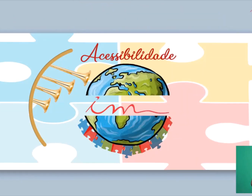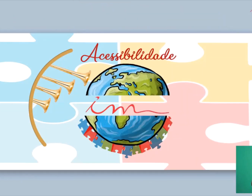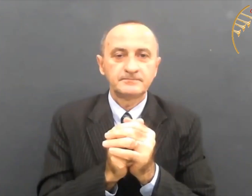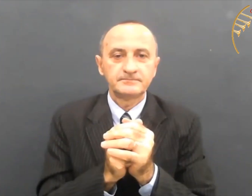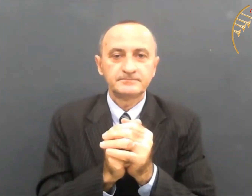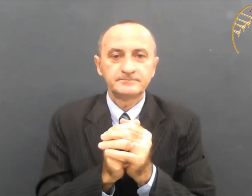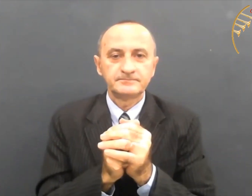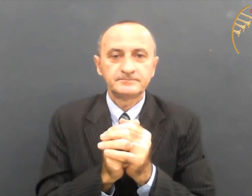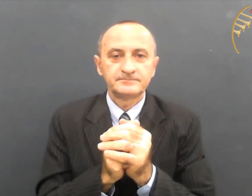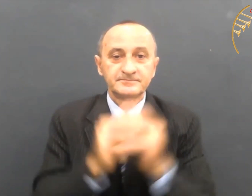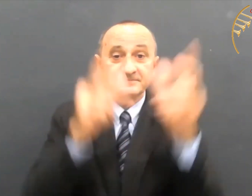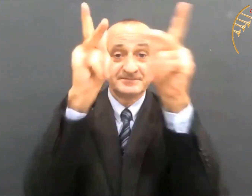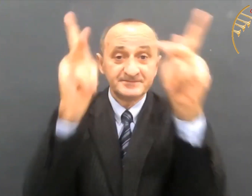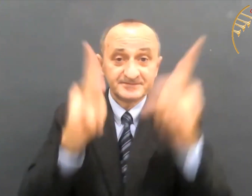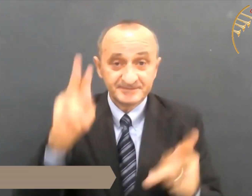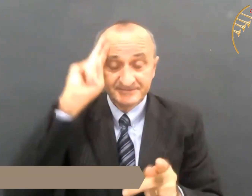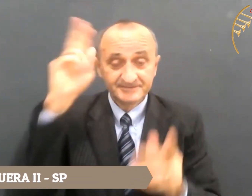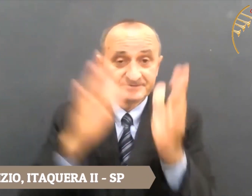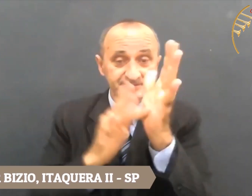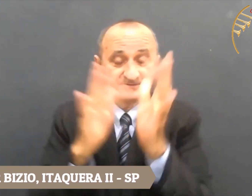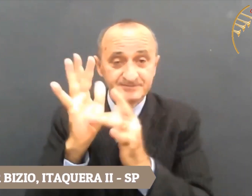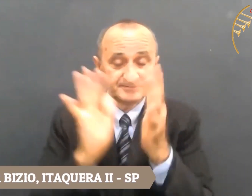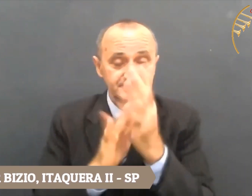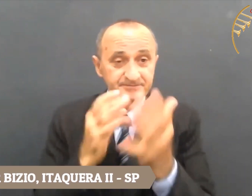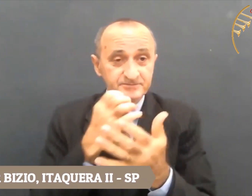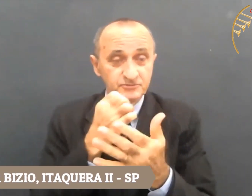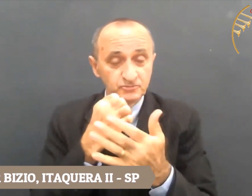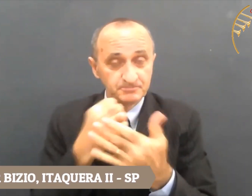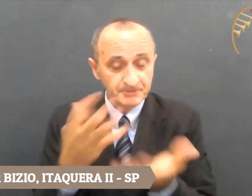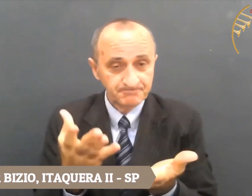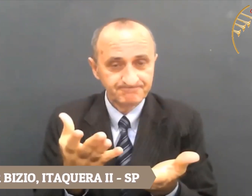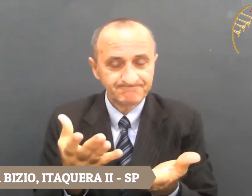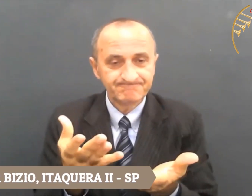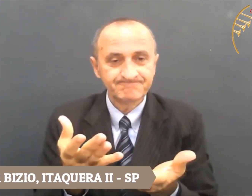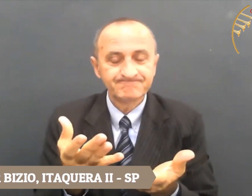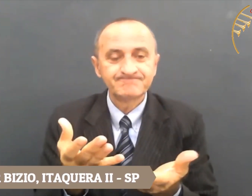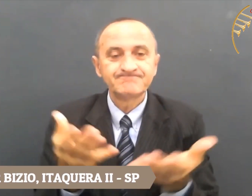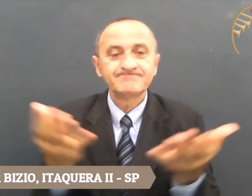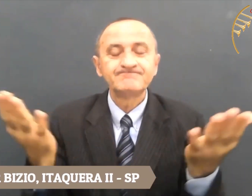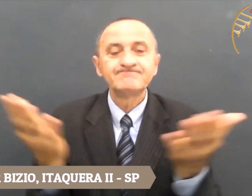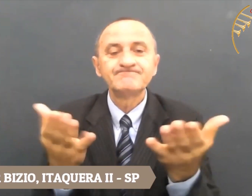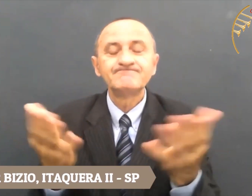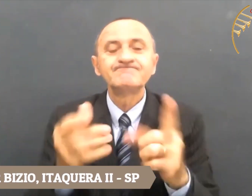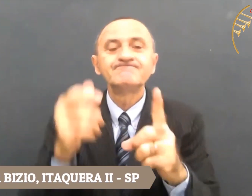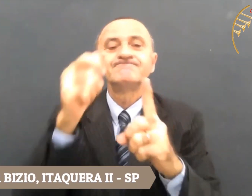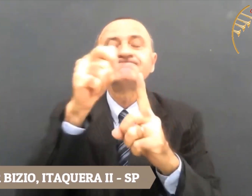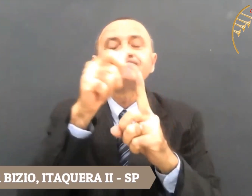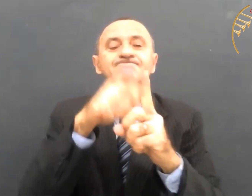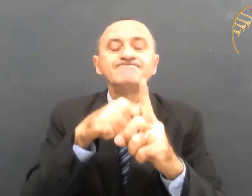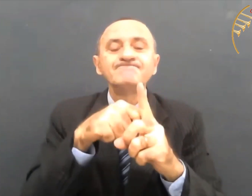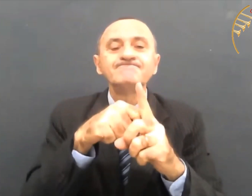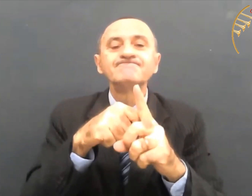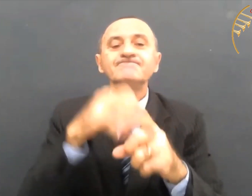A paz do Senhor Jesus, tudo bem? Agora nós estamos no mês de julho.